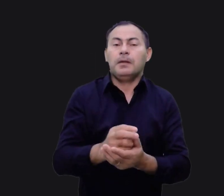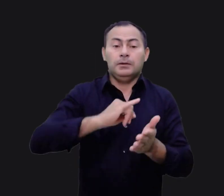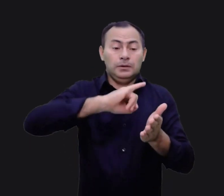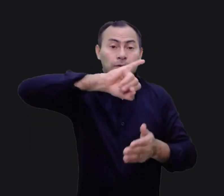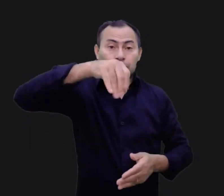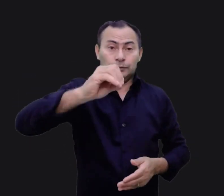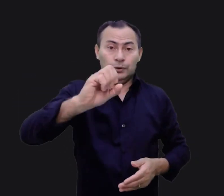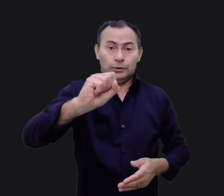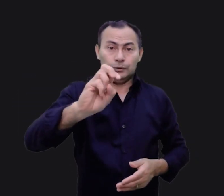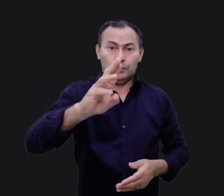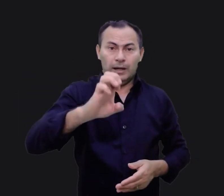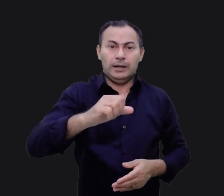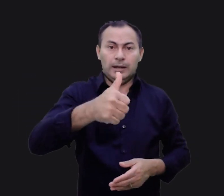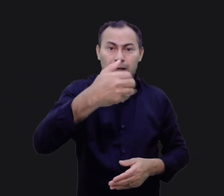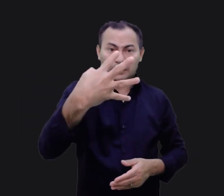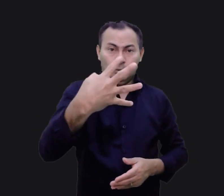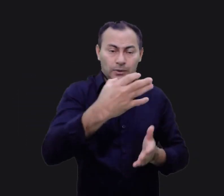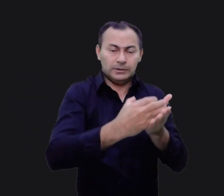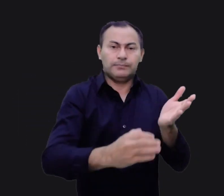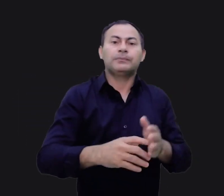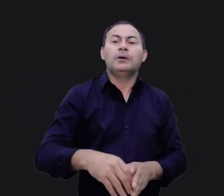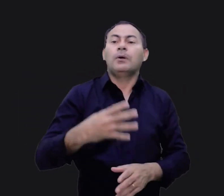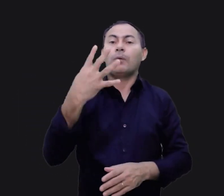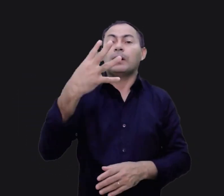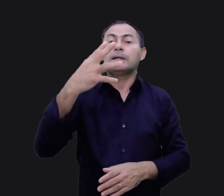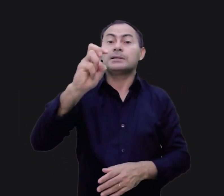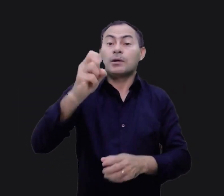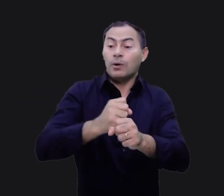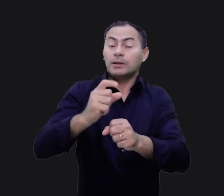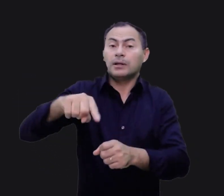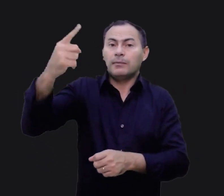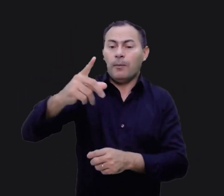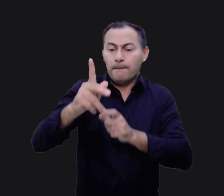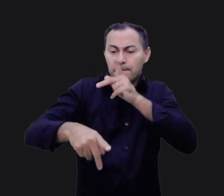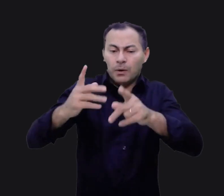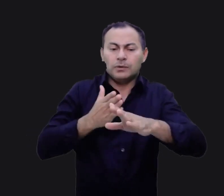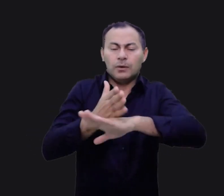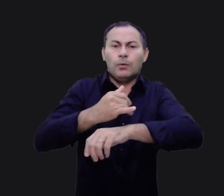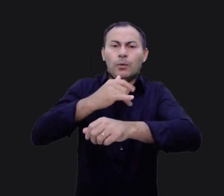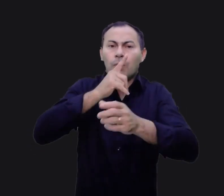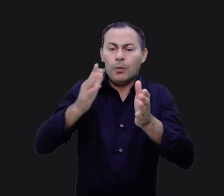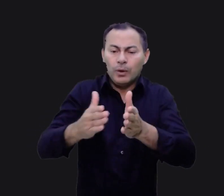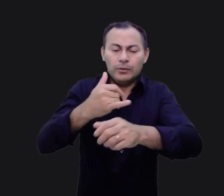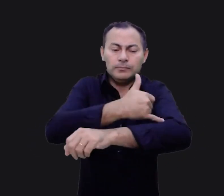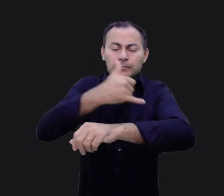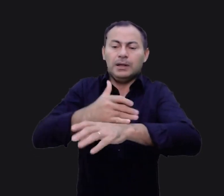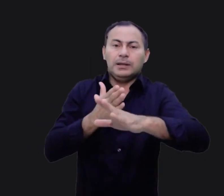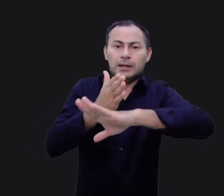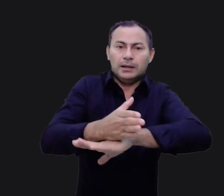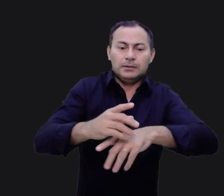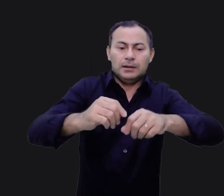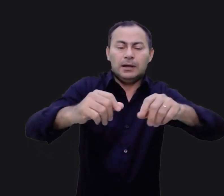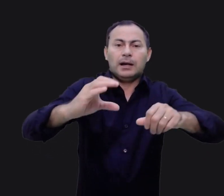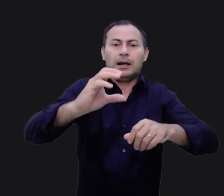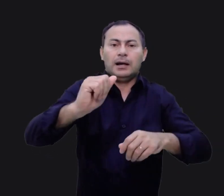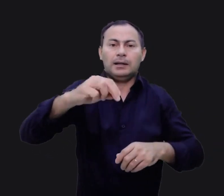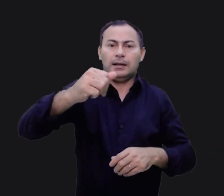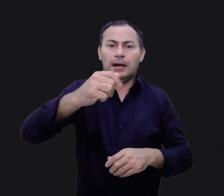Em Josué 14, 45 anos depois, Quando o povo já tinha atravessado o Jordão e entrado em Canaã, Chega uma